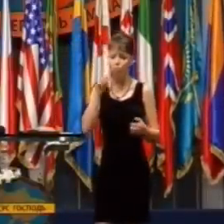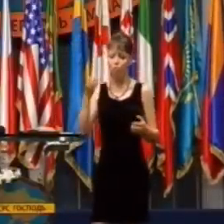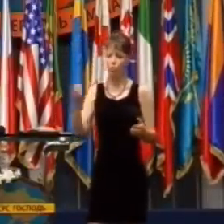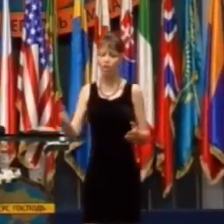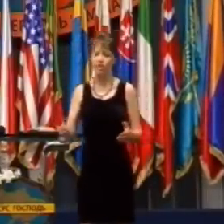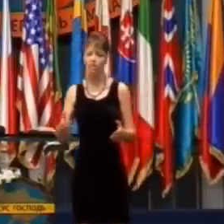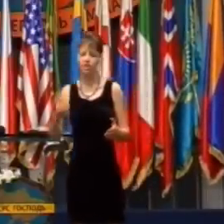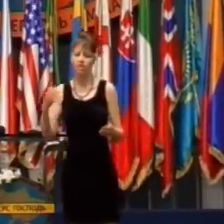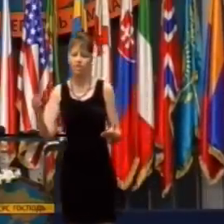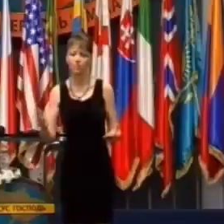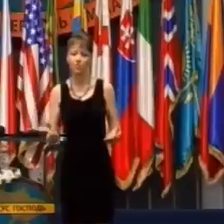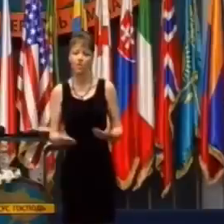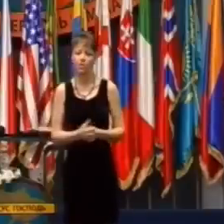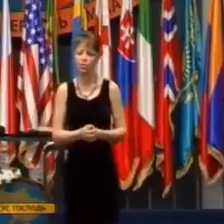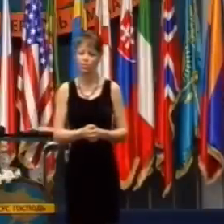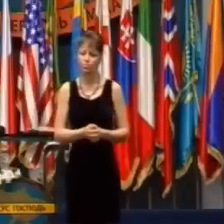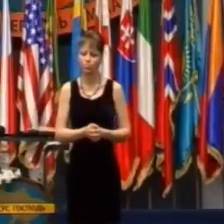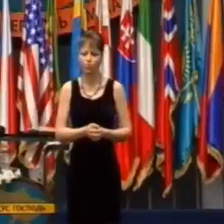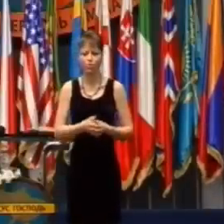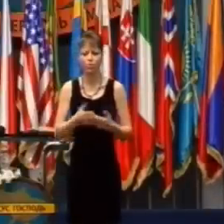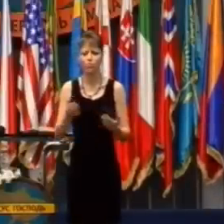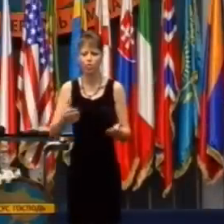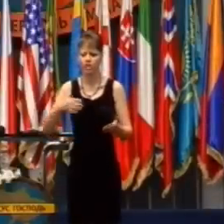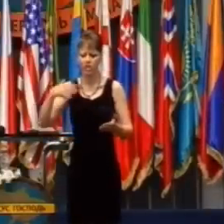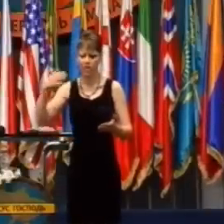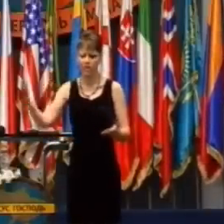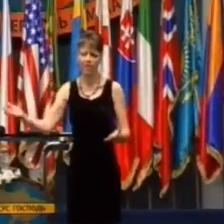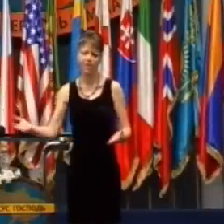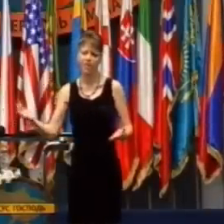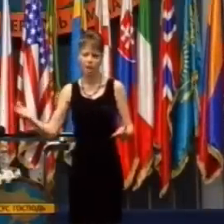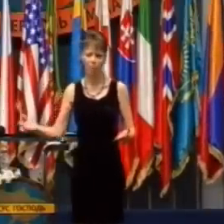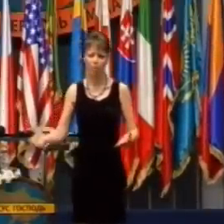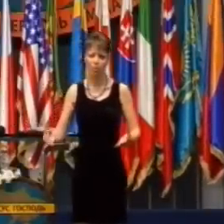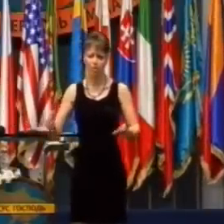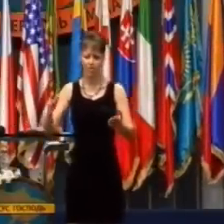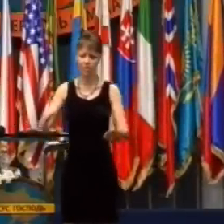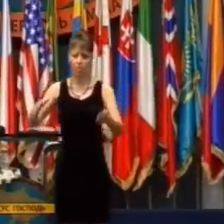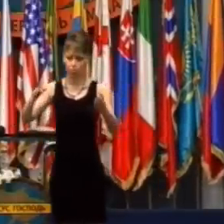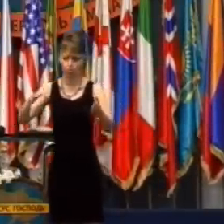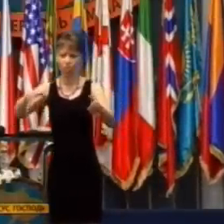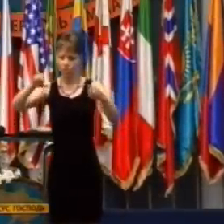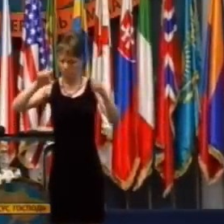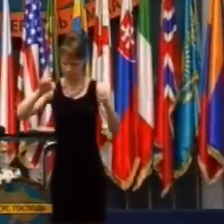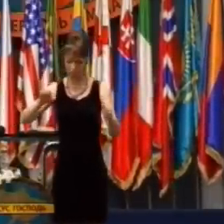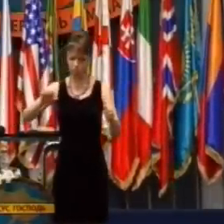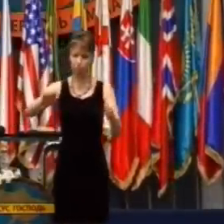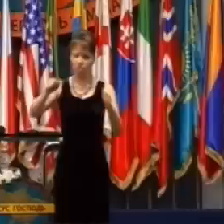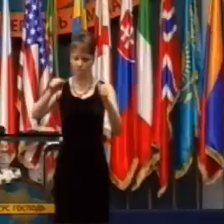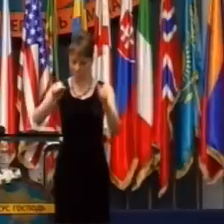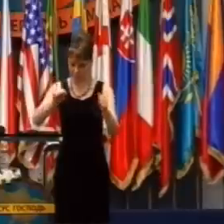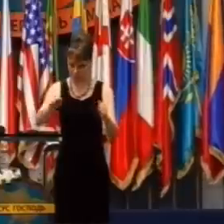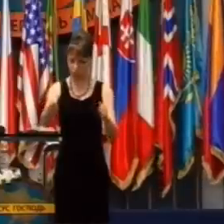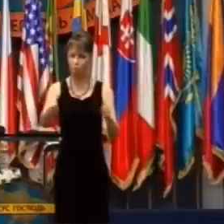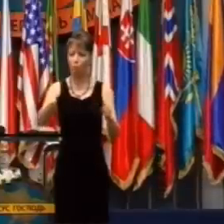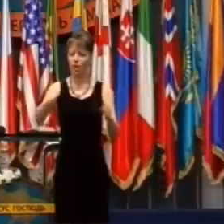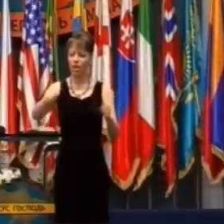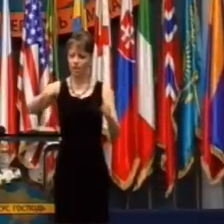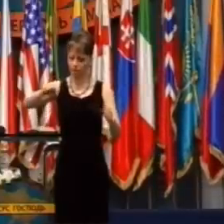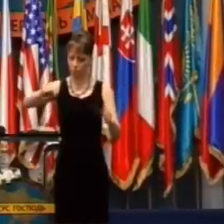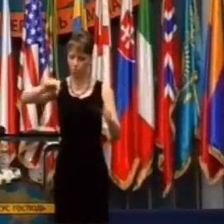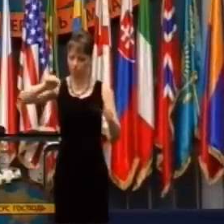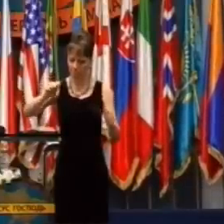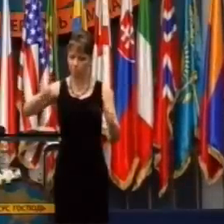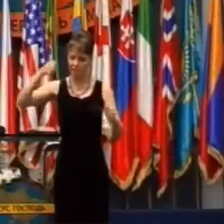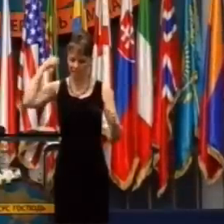Potom mu dajú odpalovacie zariadenie a povedia otočíte týmto kľúčom, stlačíte tento